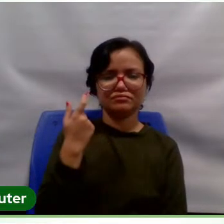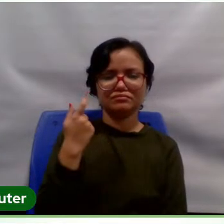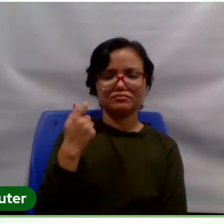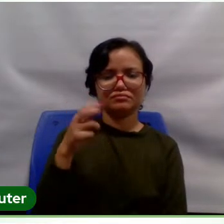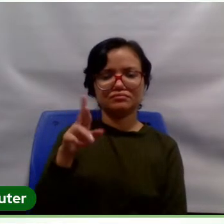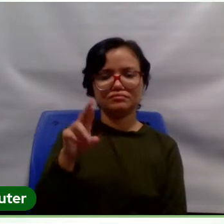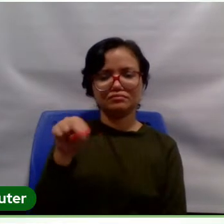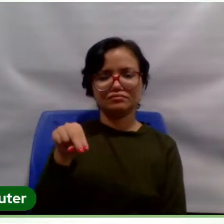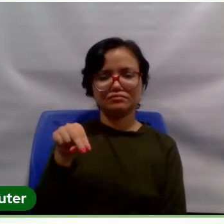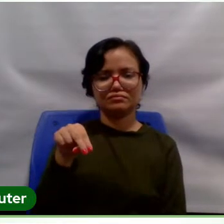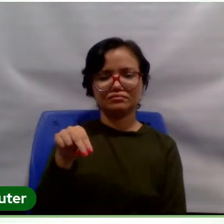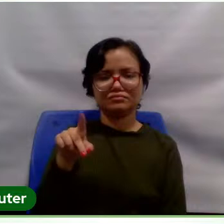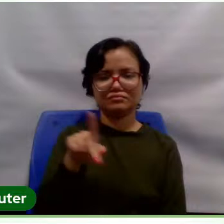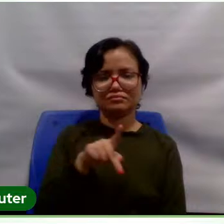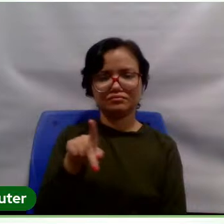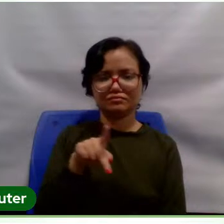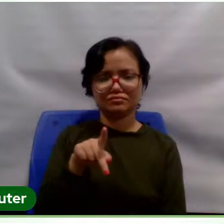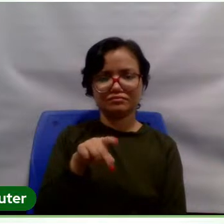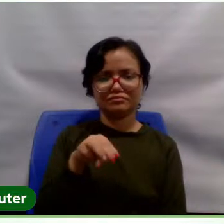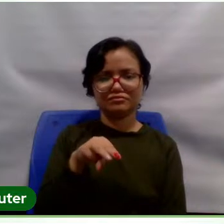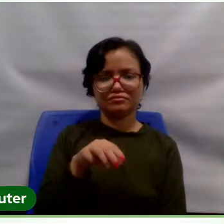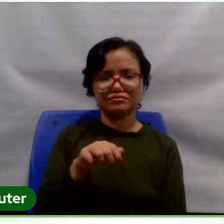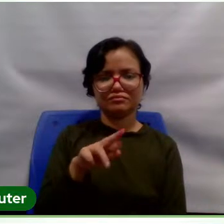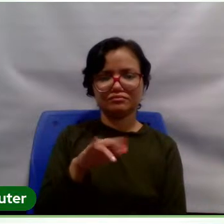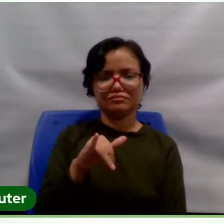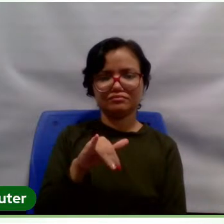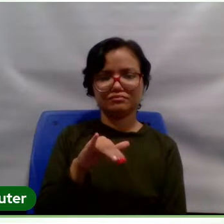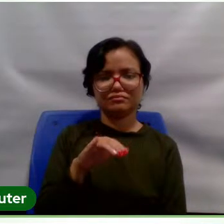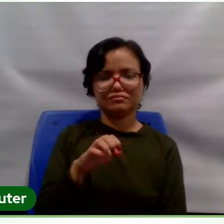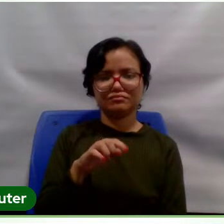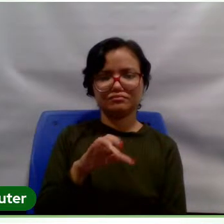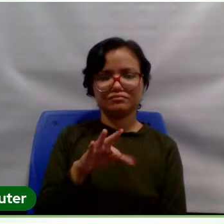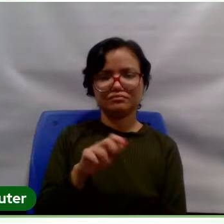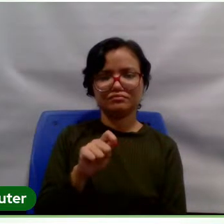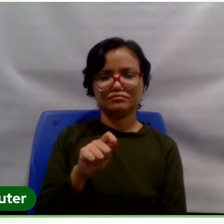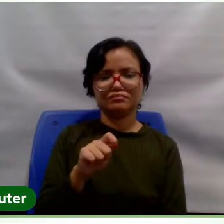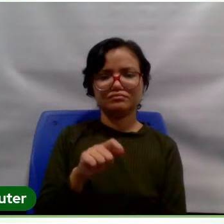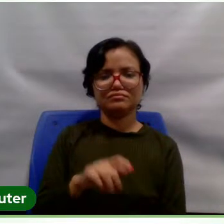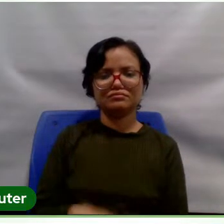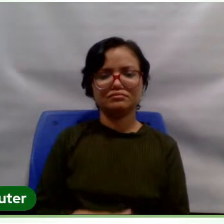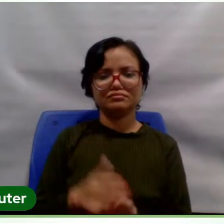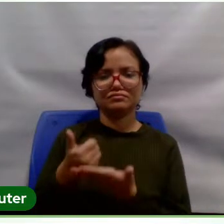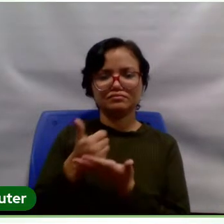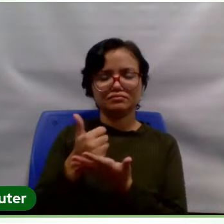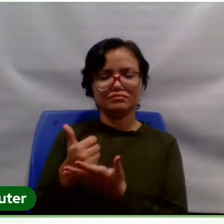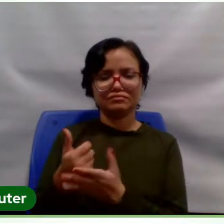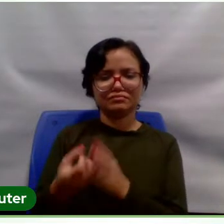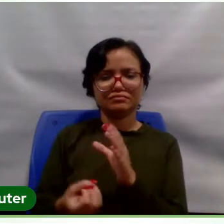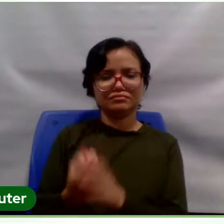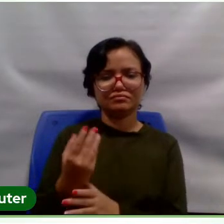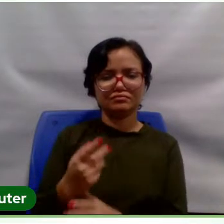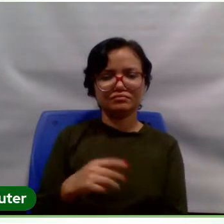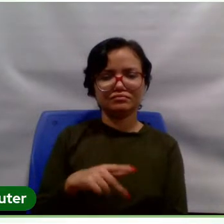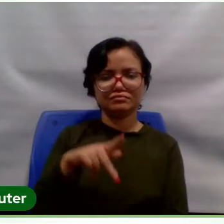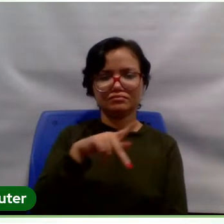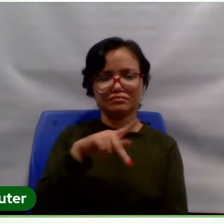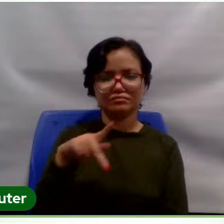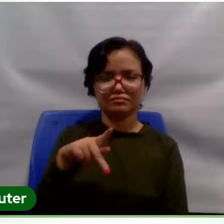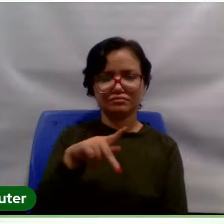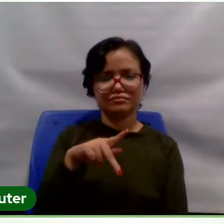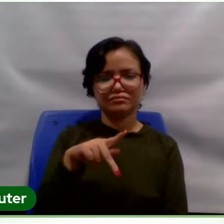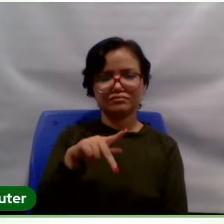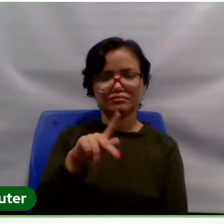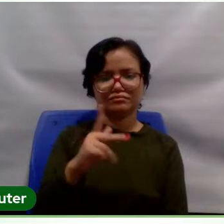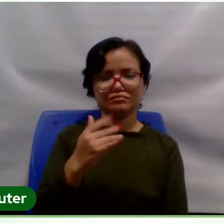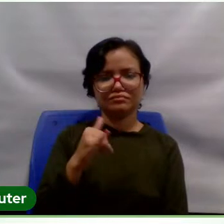professora Marieta, eu já tinha ajudado a construir o PPISTE, e a professora Marieta, que era